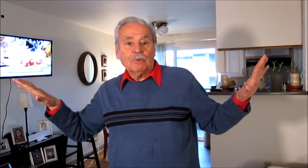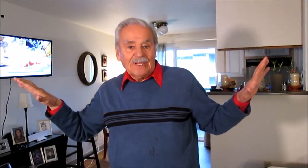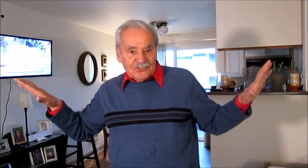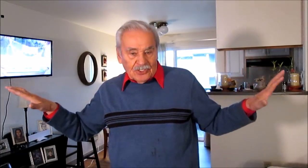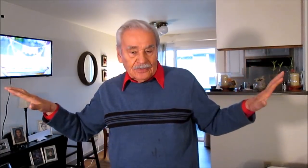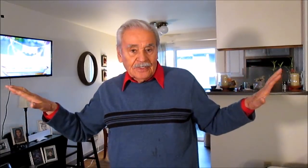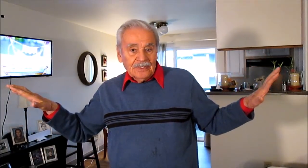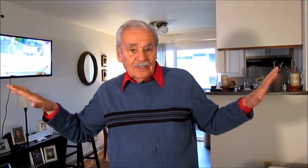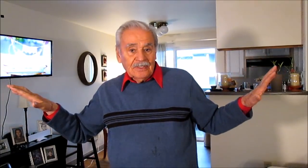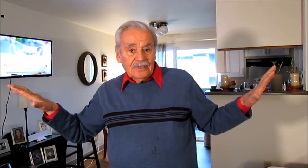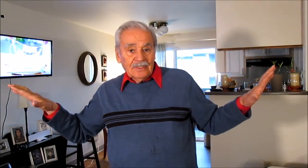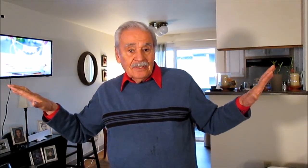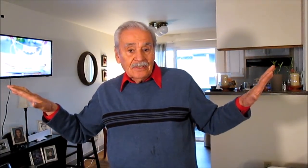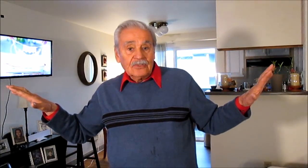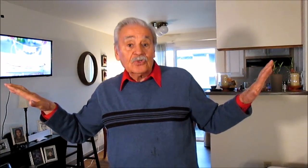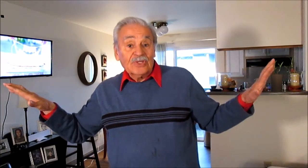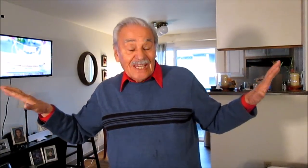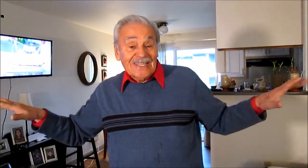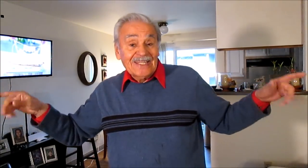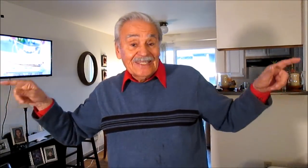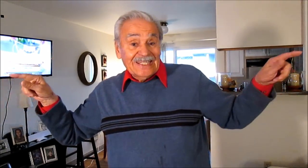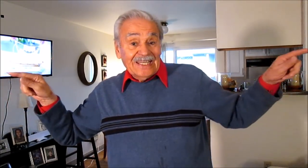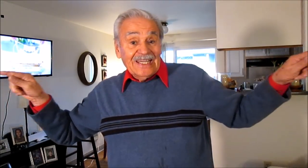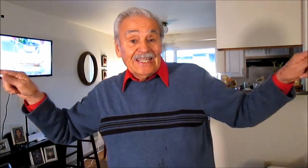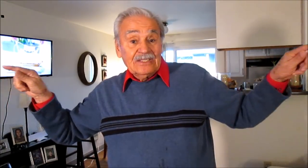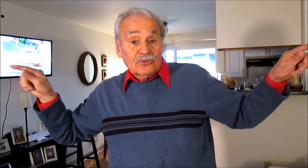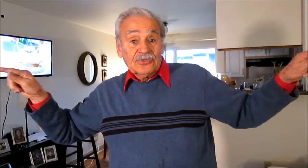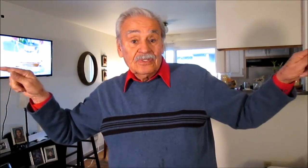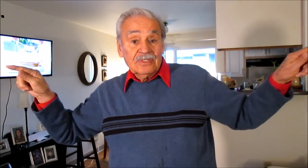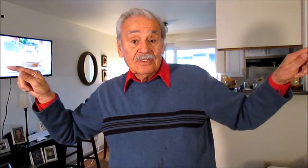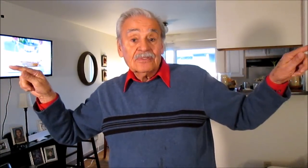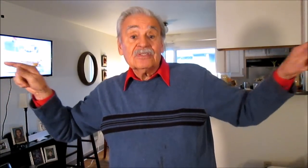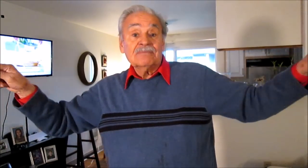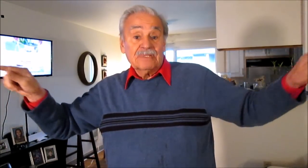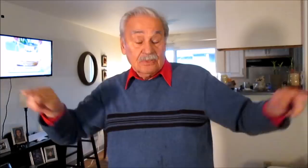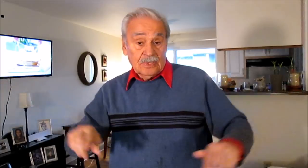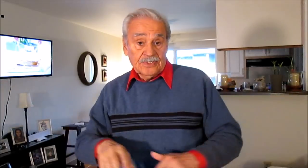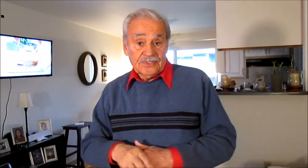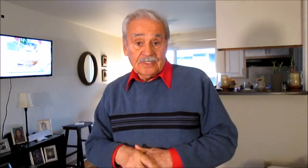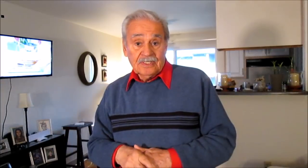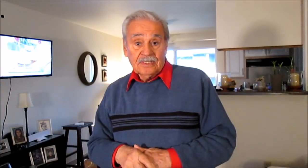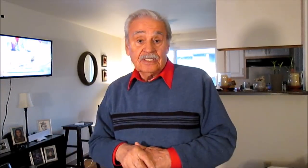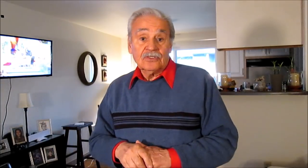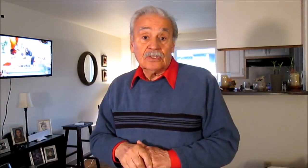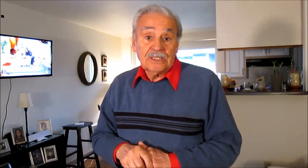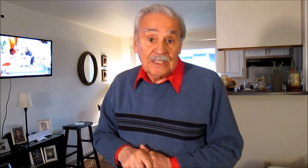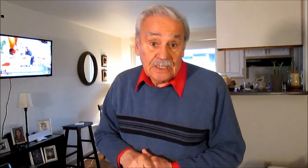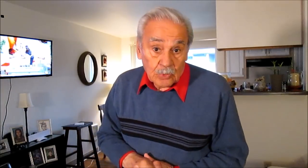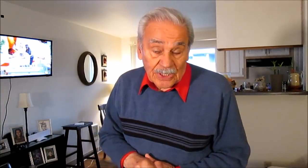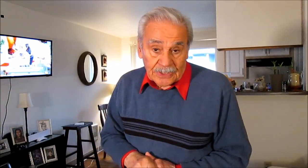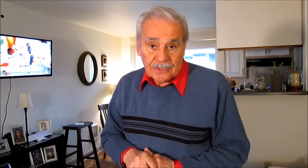población rodeada de estos sinvergüenzas de estos delincuentes